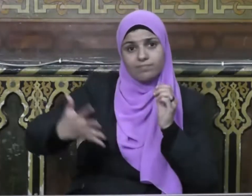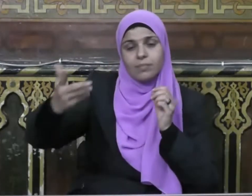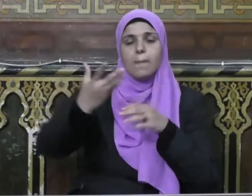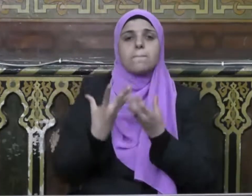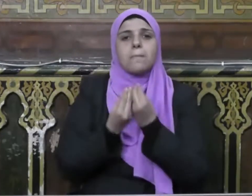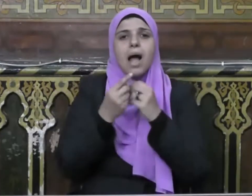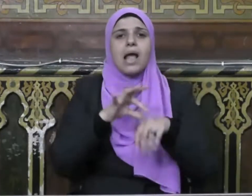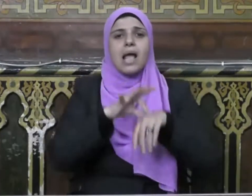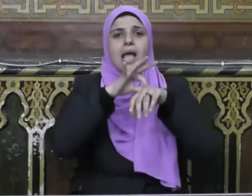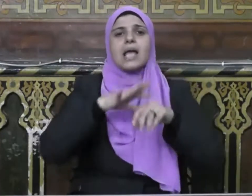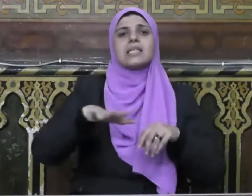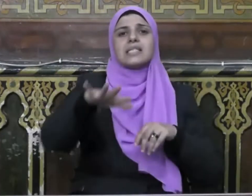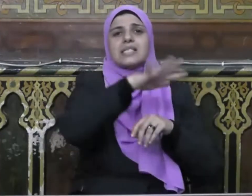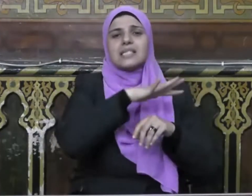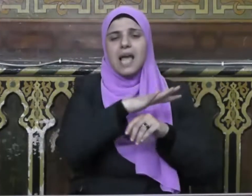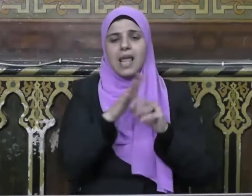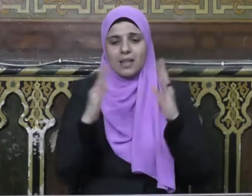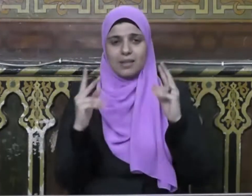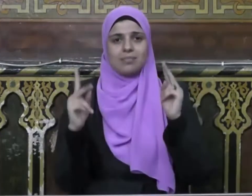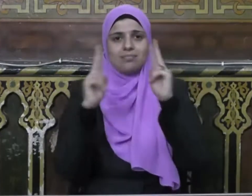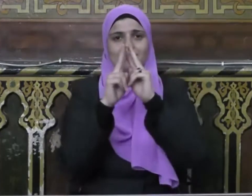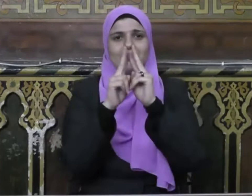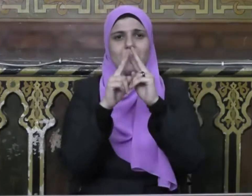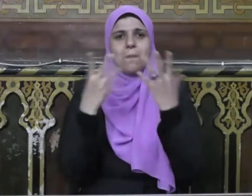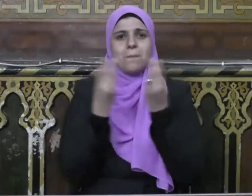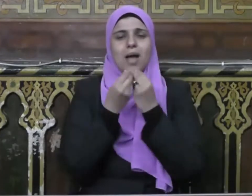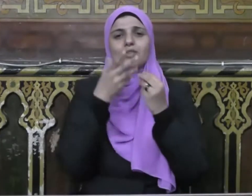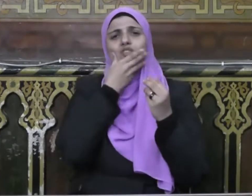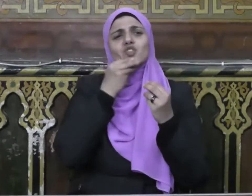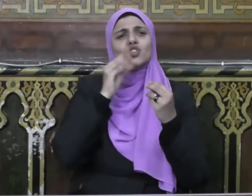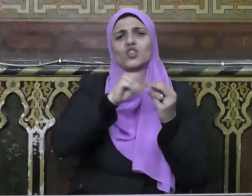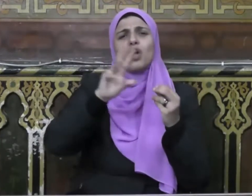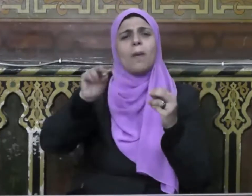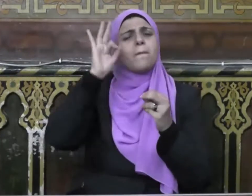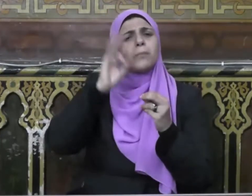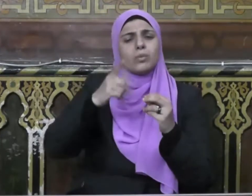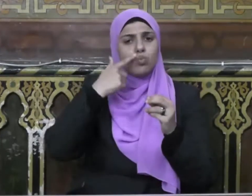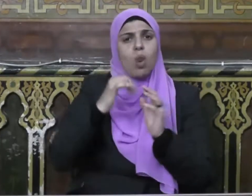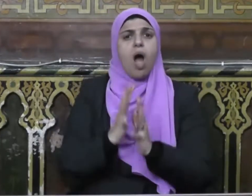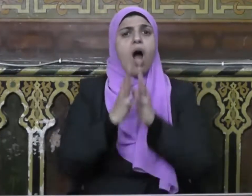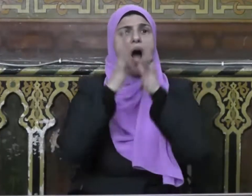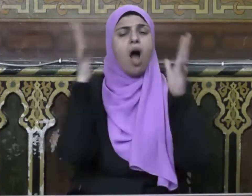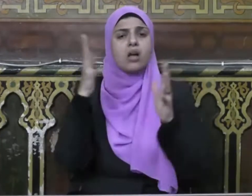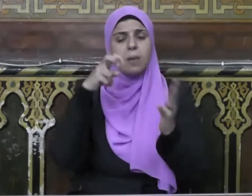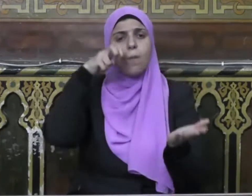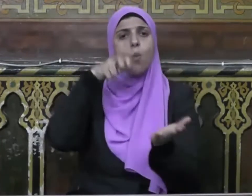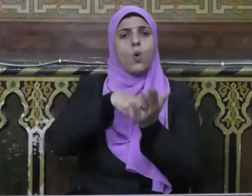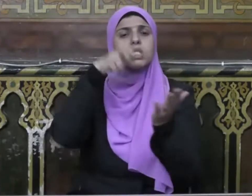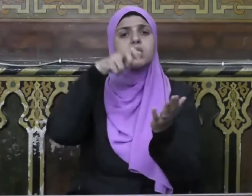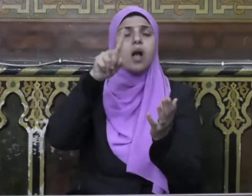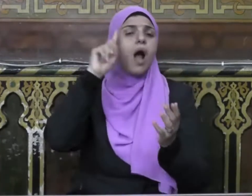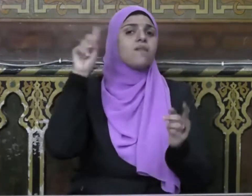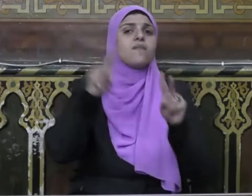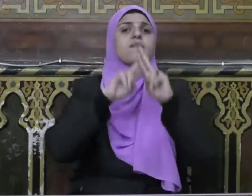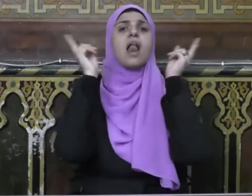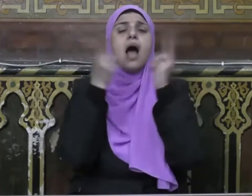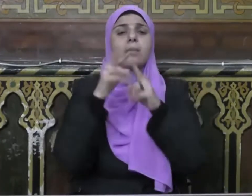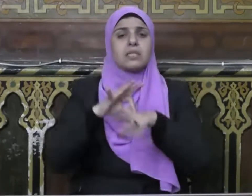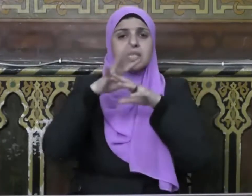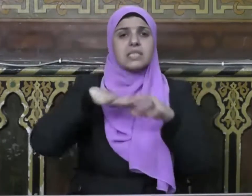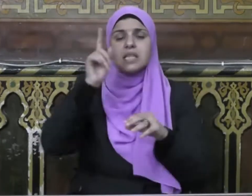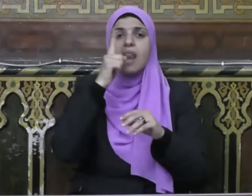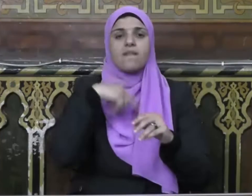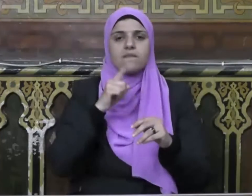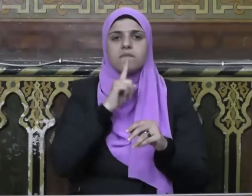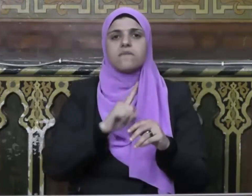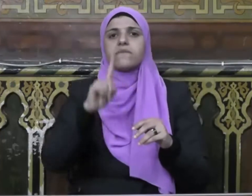وبين الإنسانية من جهة أخرى بما يجعلها أعظم وثيقة إنسانية